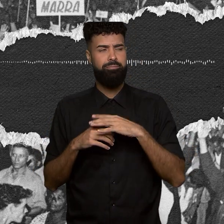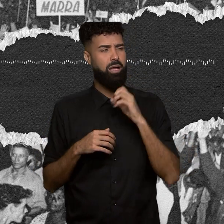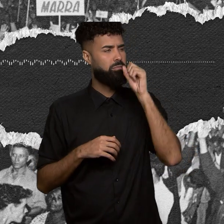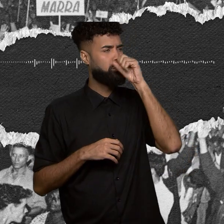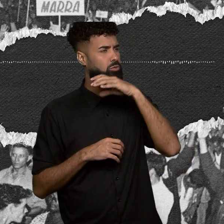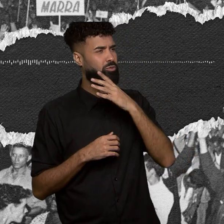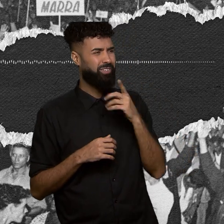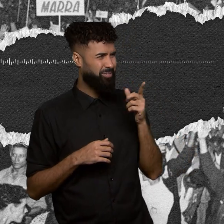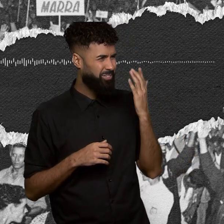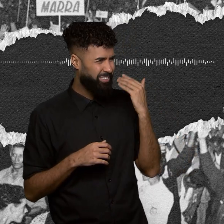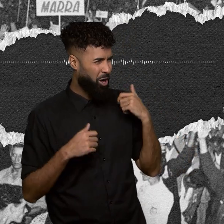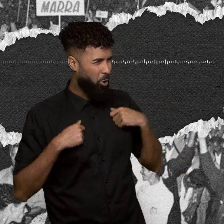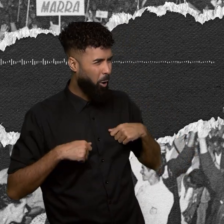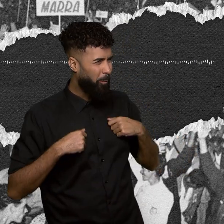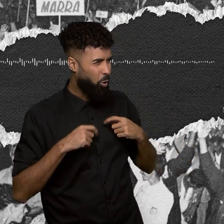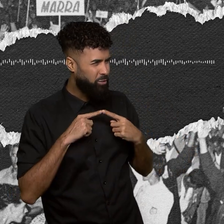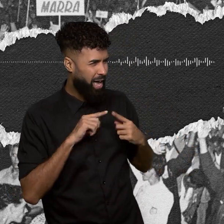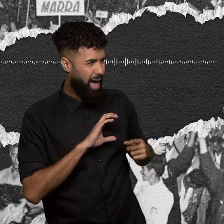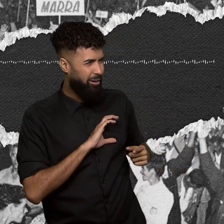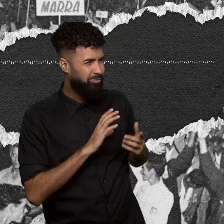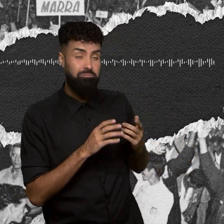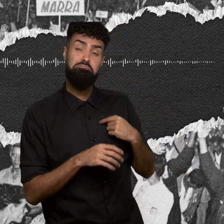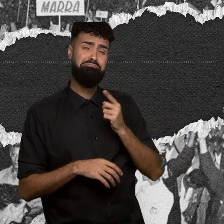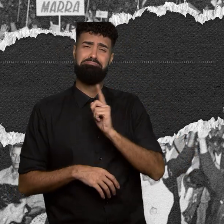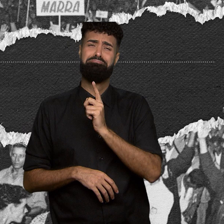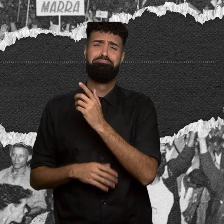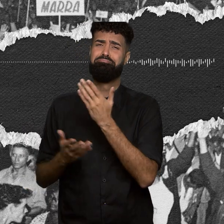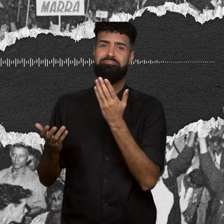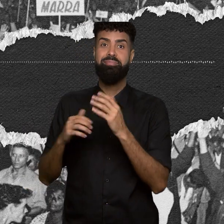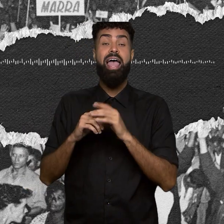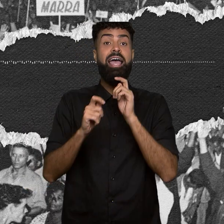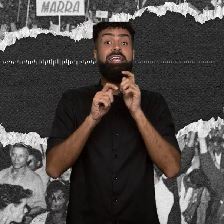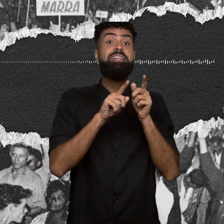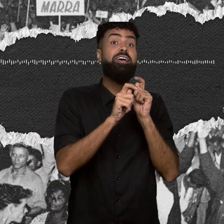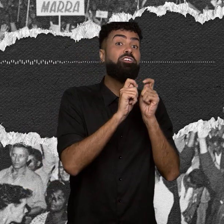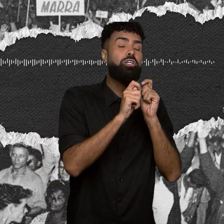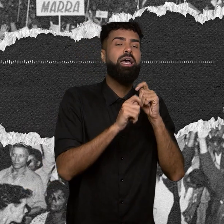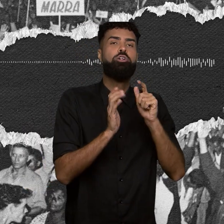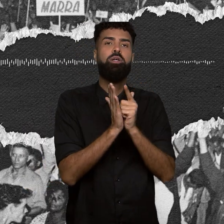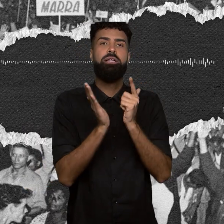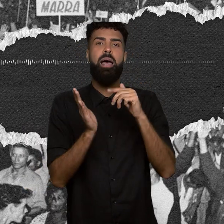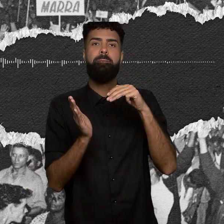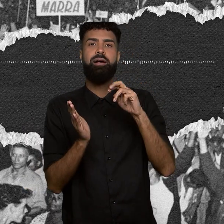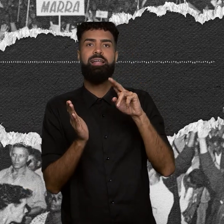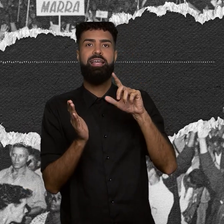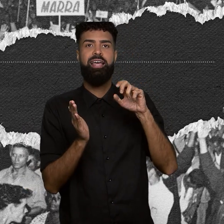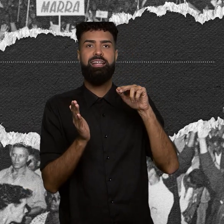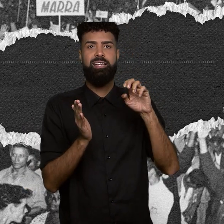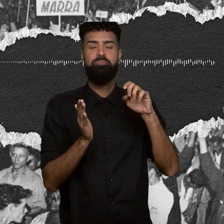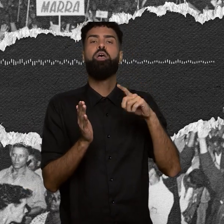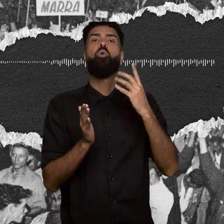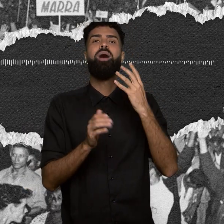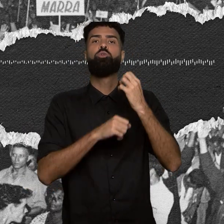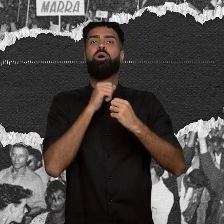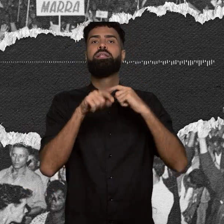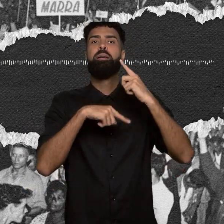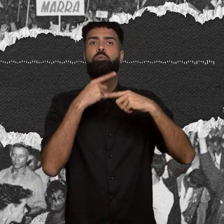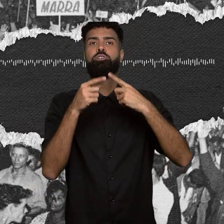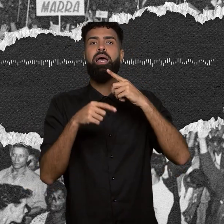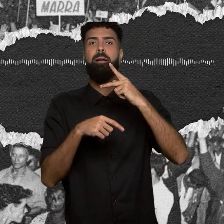nadadinha. A entrevista foi feita pela jornalista Marlene Blois, quatro anos depois de Paulo Freire voltar do exílio. As armas quais